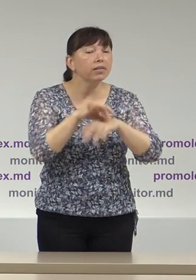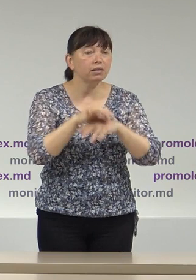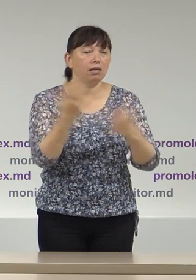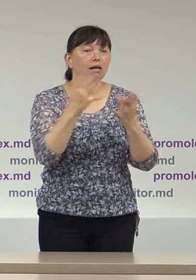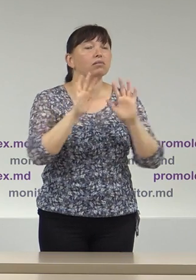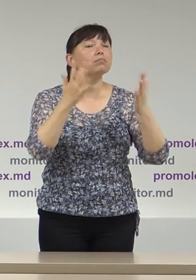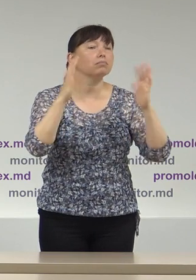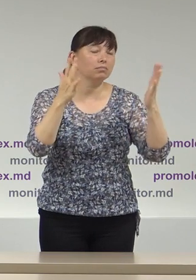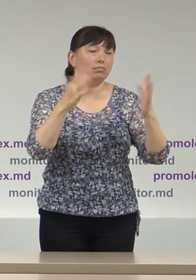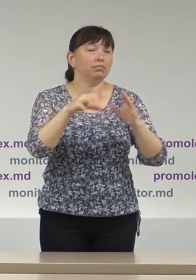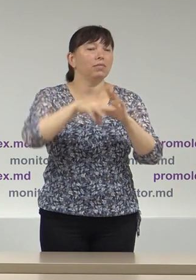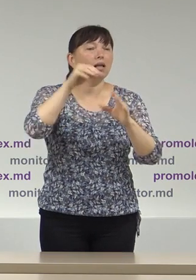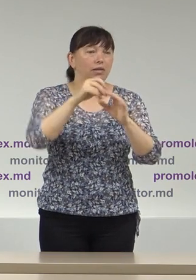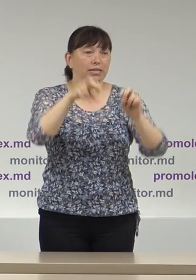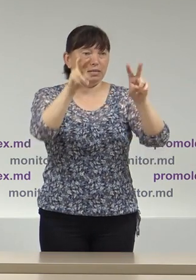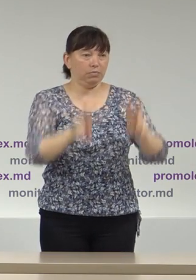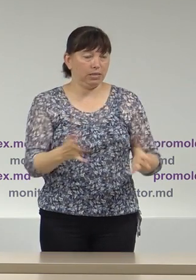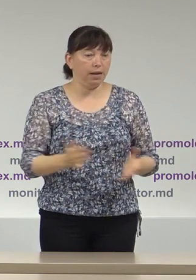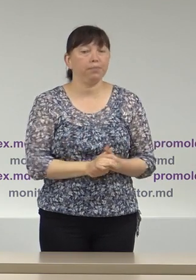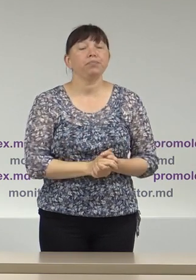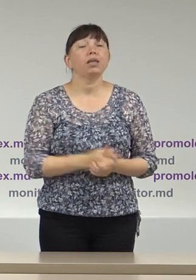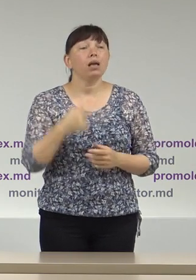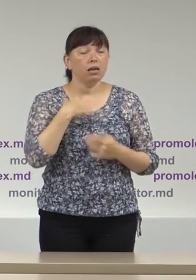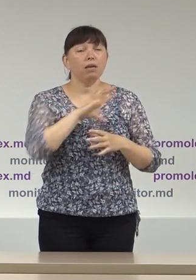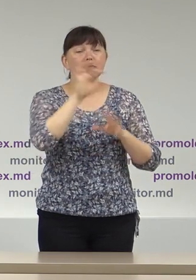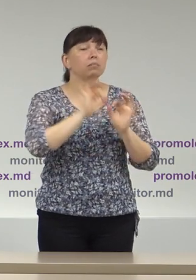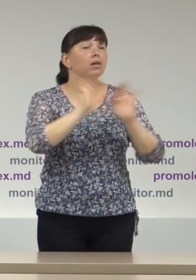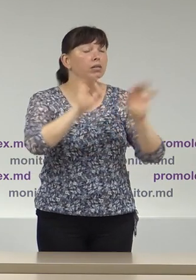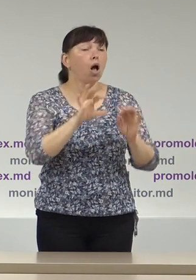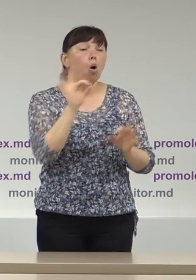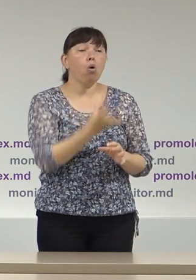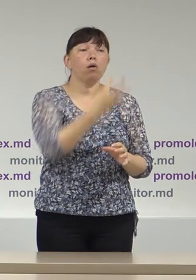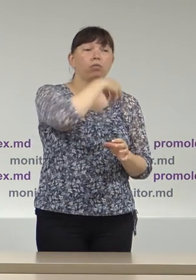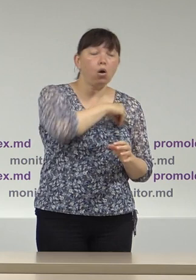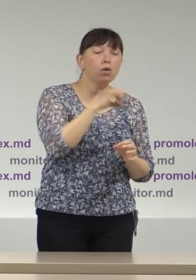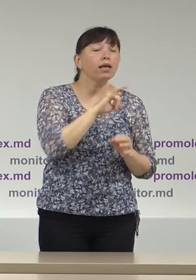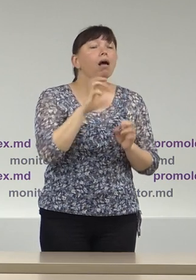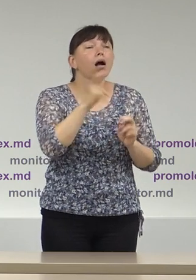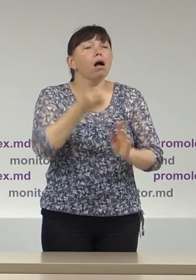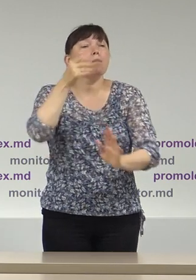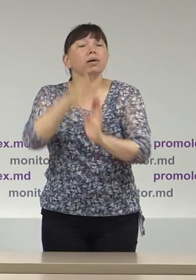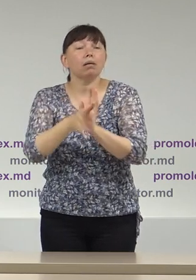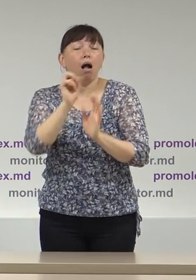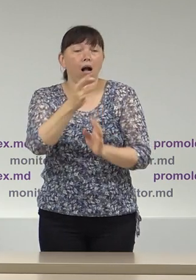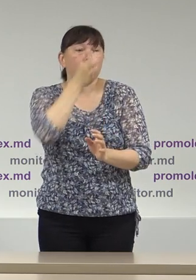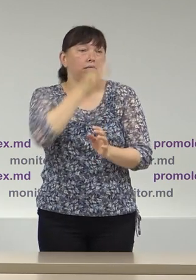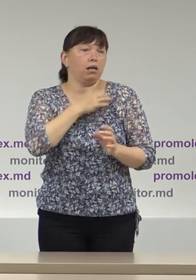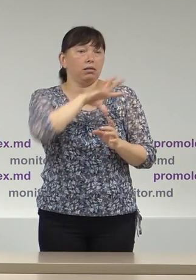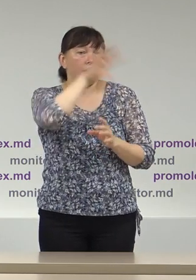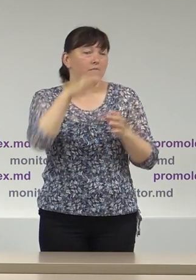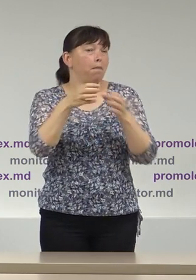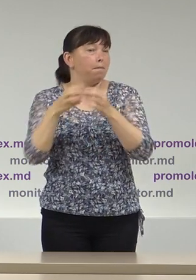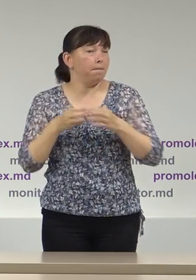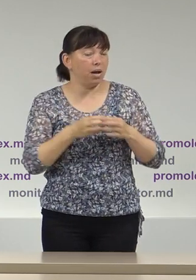v-am prezentat informații despre veniturile și cheltuielile oficiale declarate de către concurenții